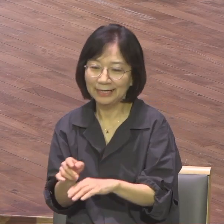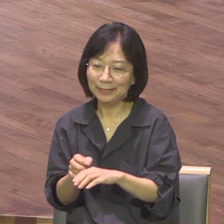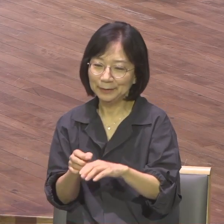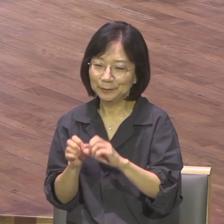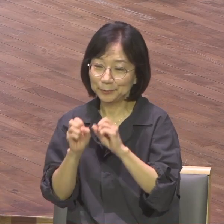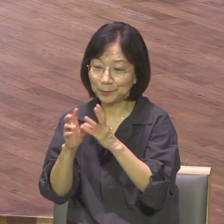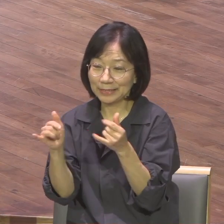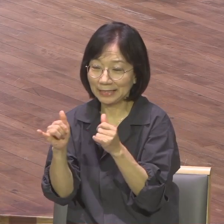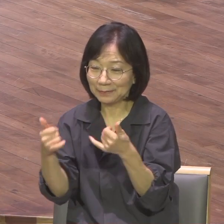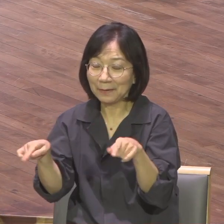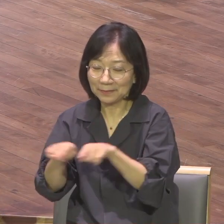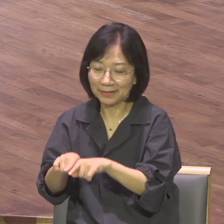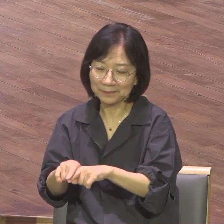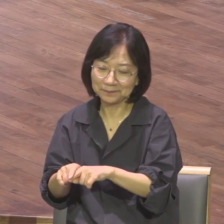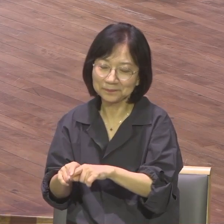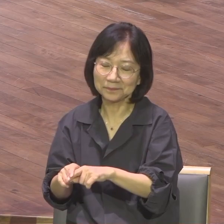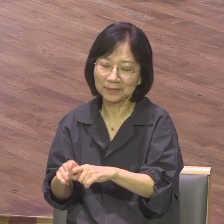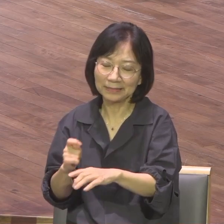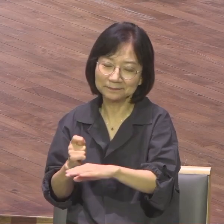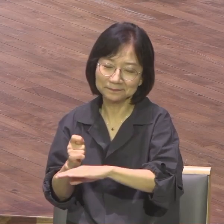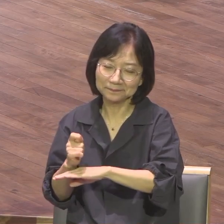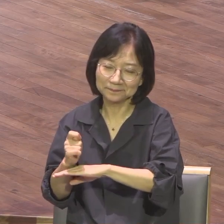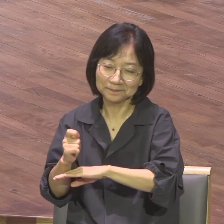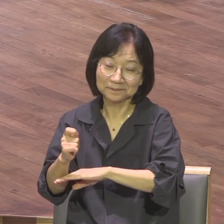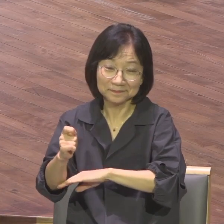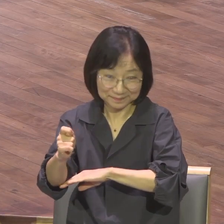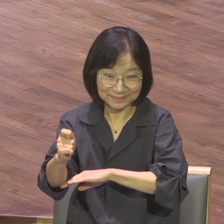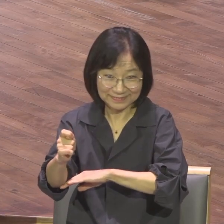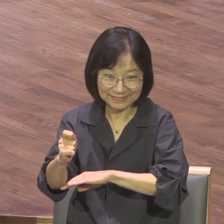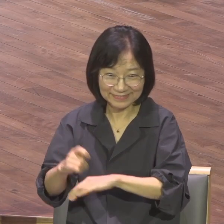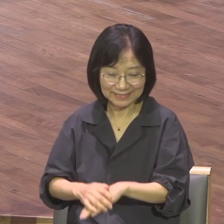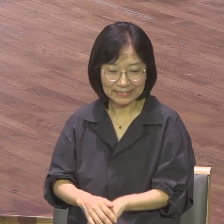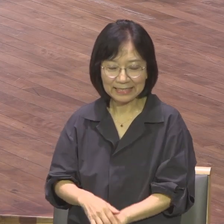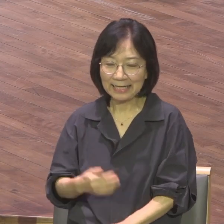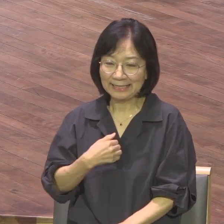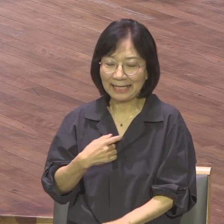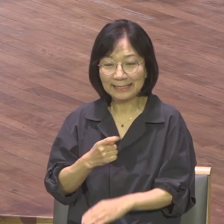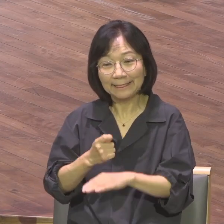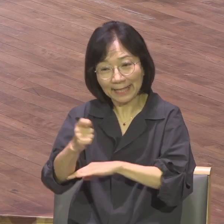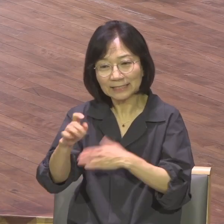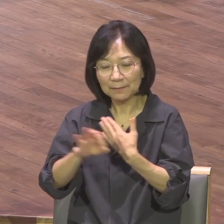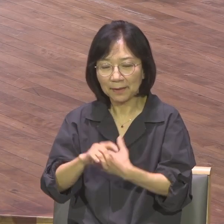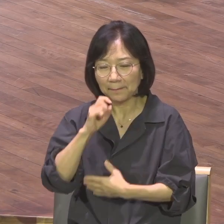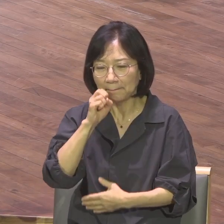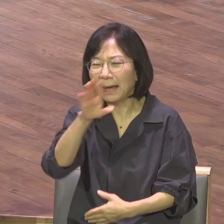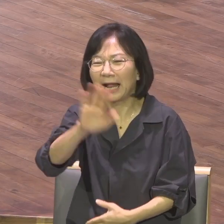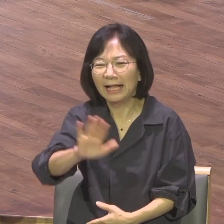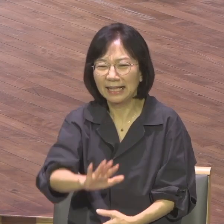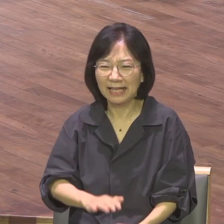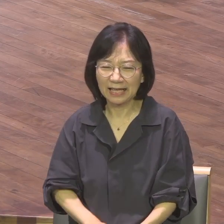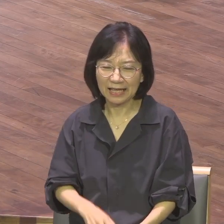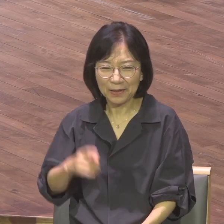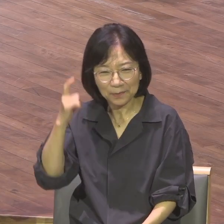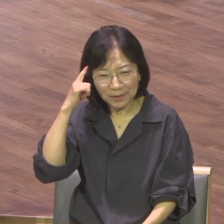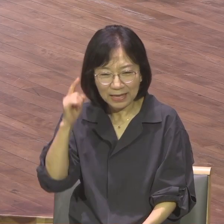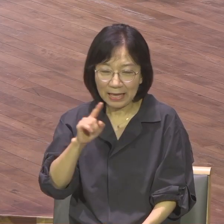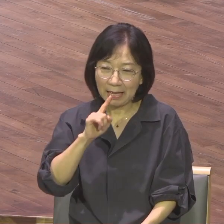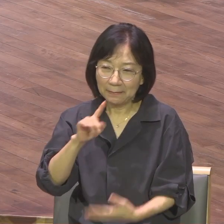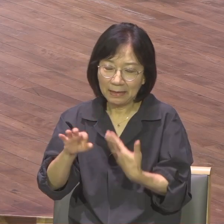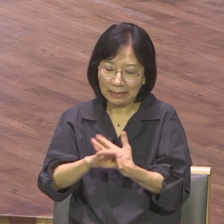택시 기사가 저는 가능하면 택시 타면 얘기 안 하거든요. 왜? 한번 예비 꺼냈다가요. 한 시간 동안 우리나라